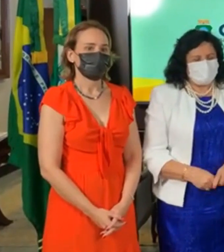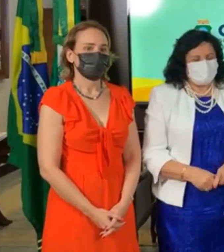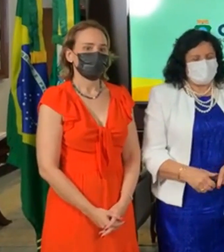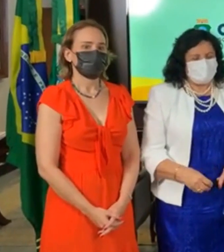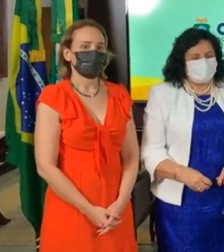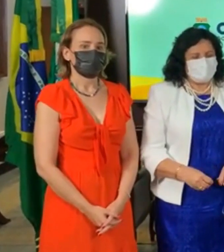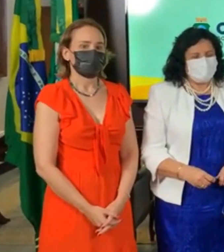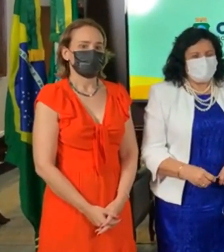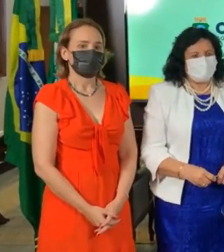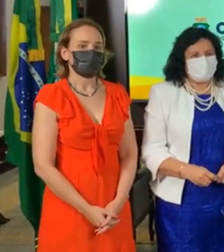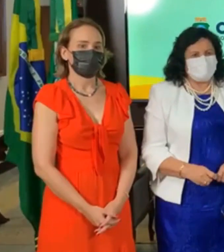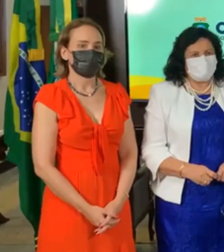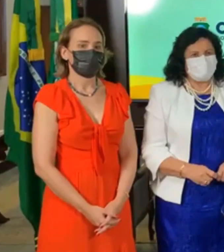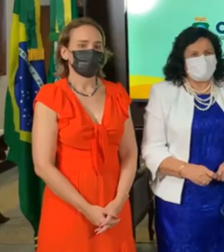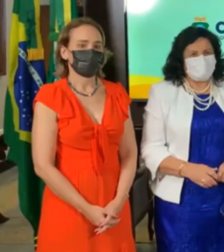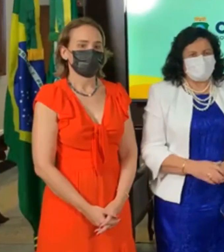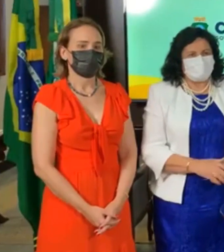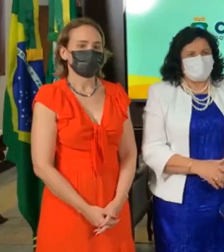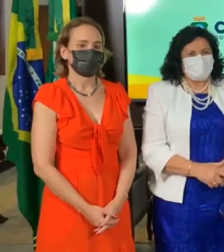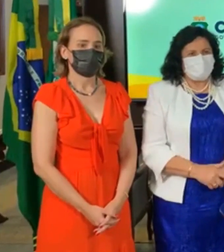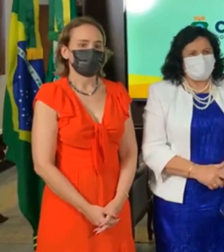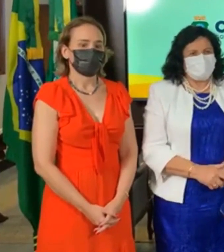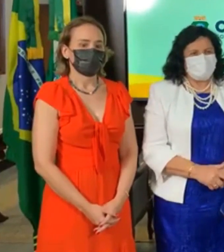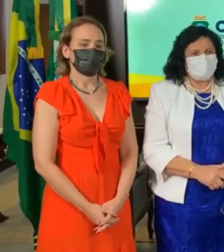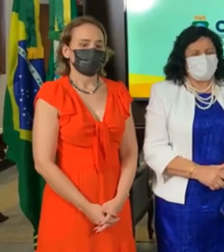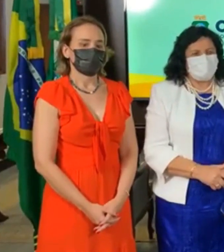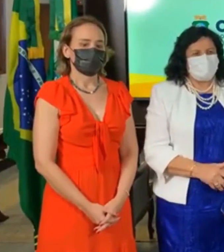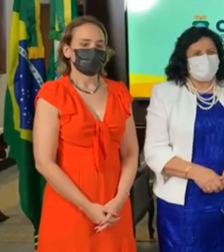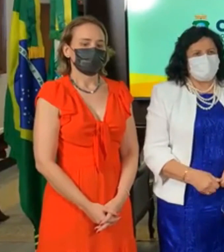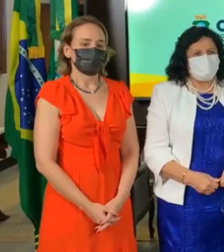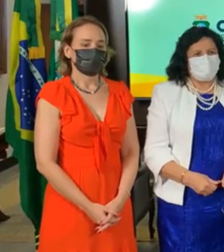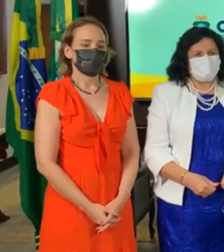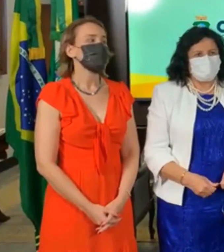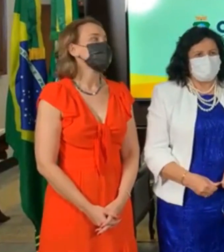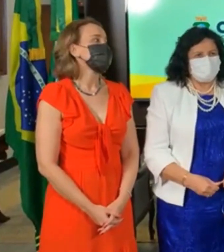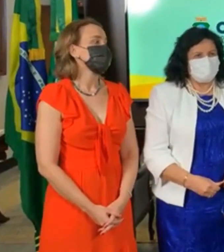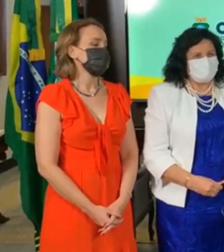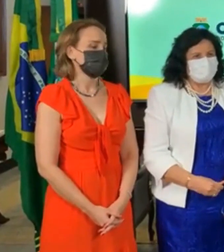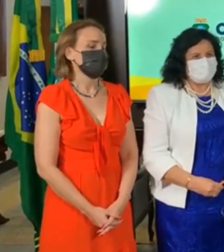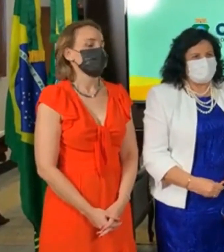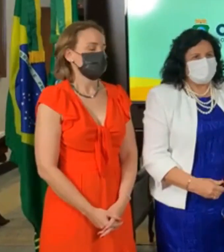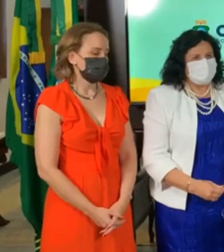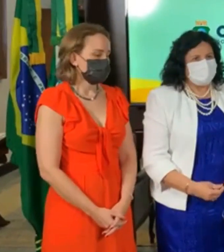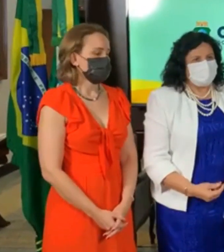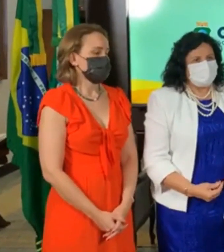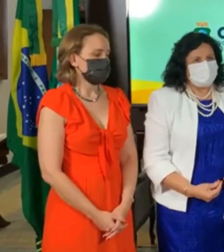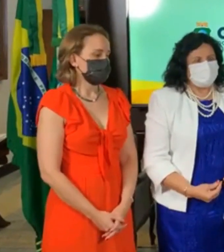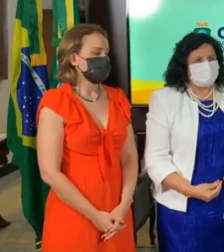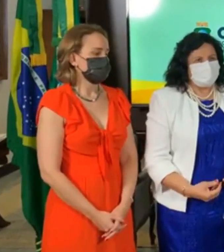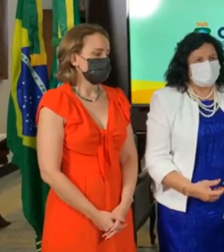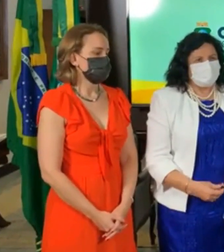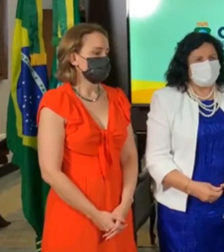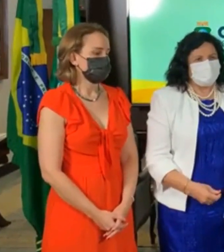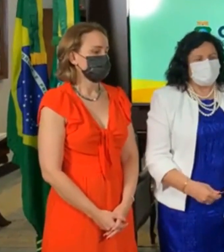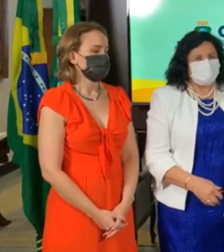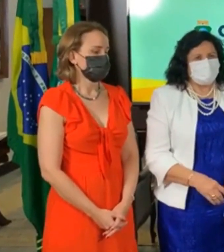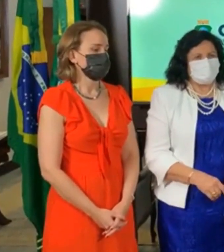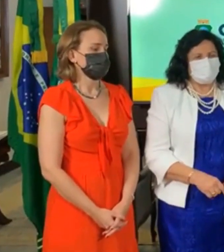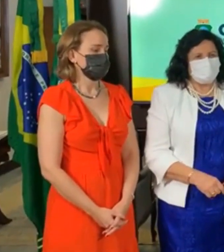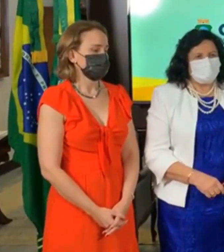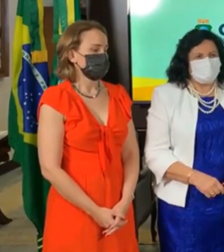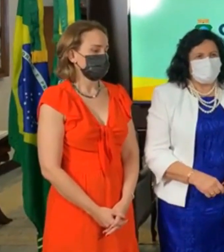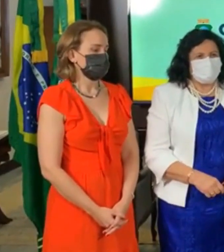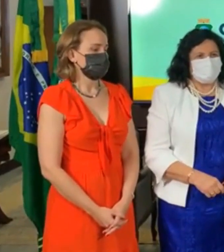parcelando, enfim. São oportunidades que o governo do Estado está dando, e agradecer de forma muito especial aqui a parceria com o Tribunal de